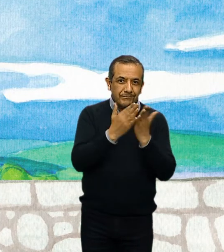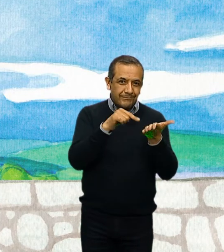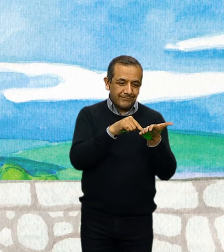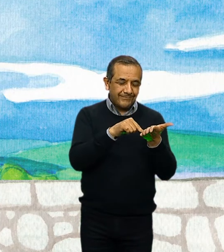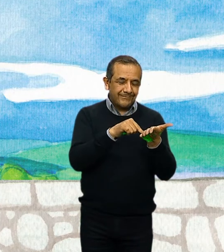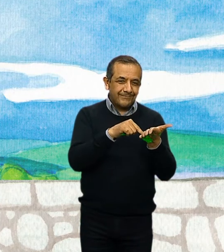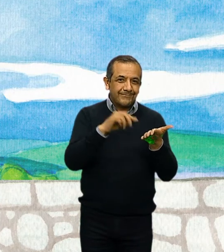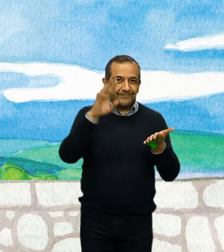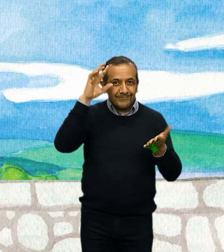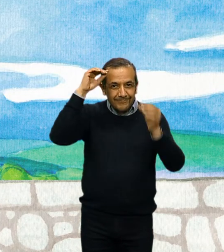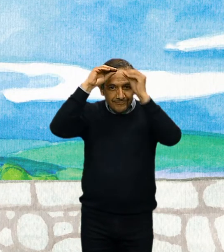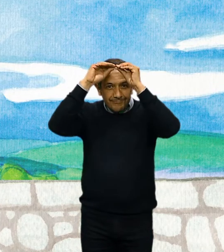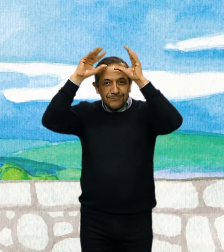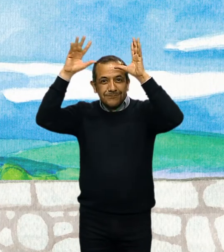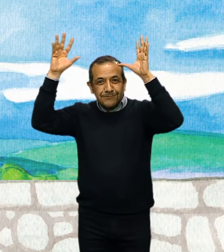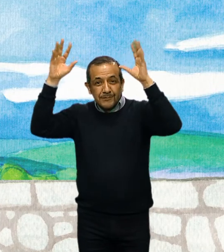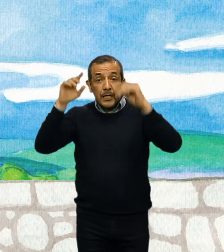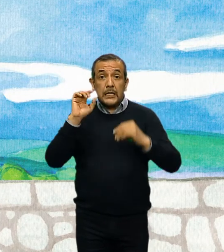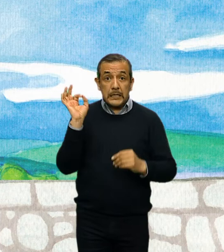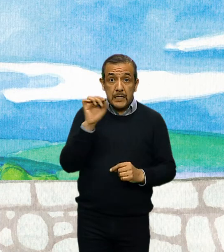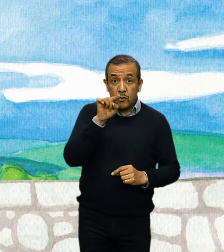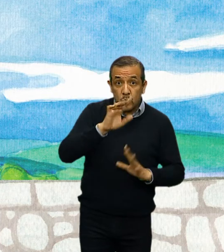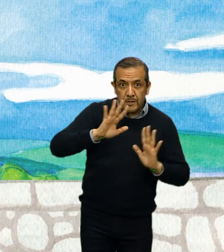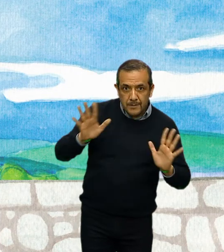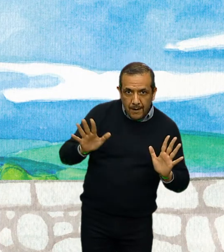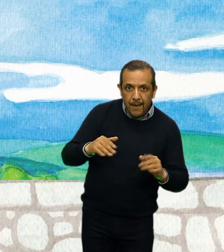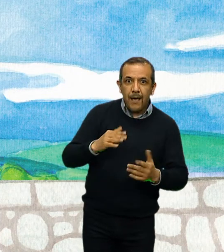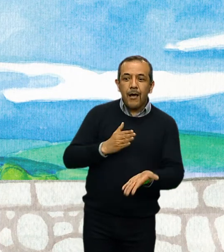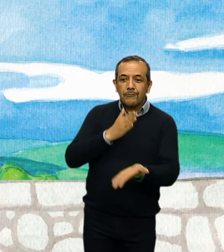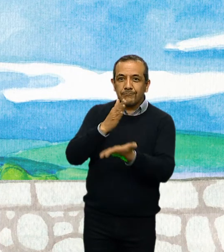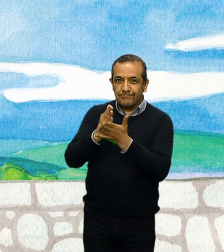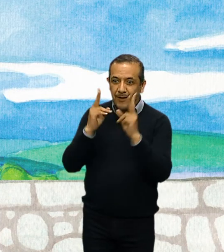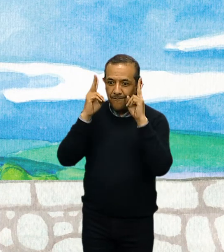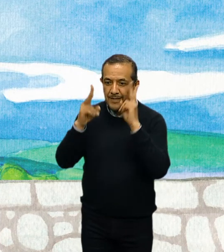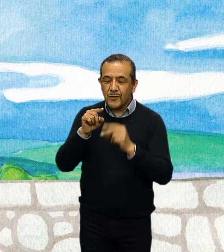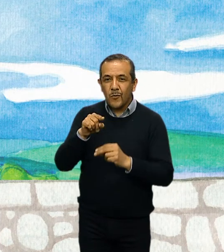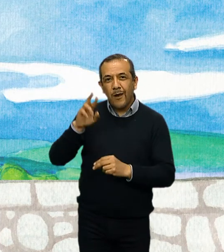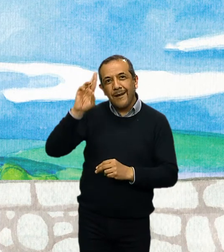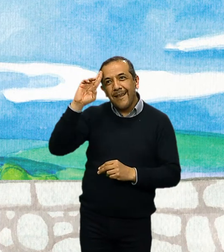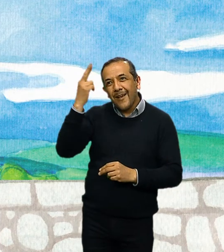Y por el contrario, si ya has estado ahí, te hagan recordar su majestuosidad.